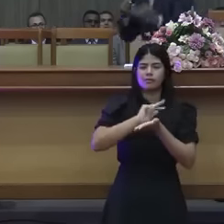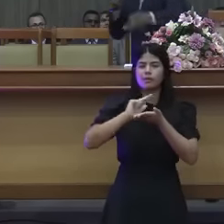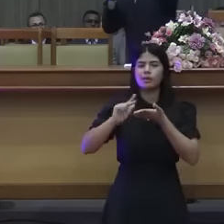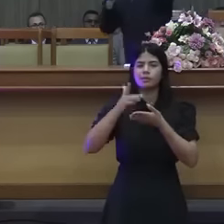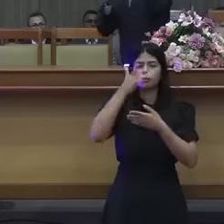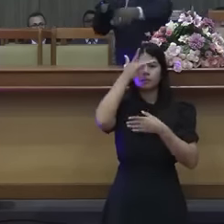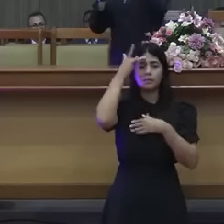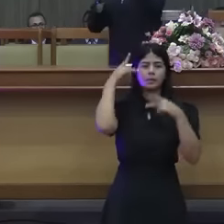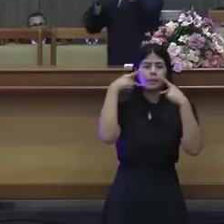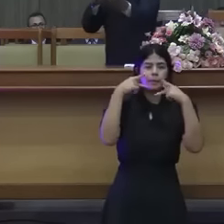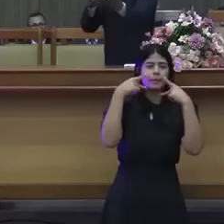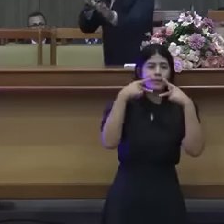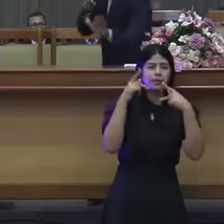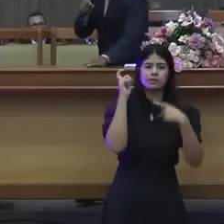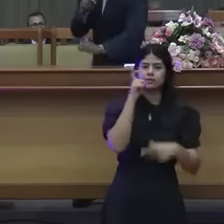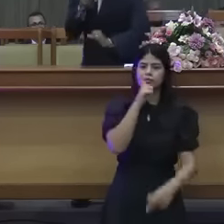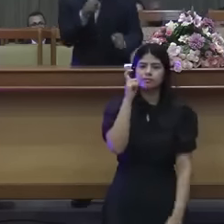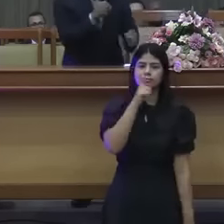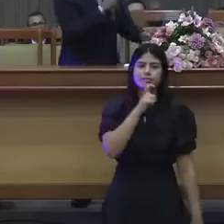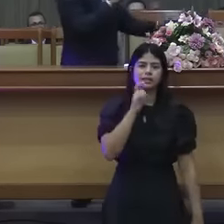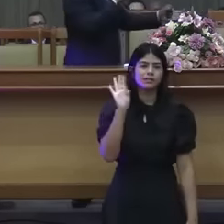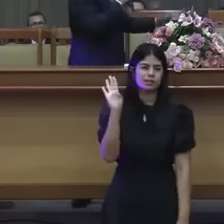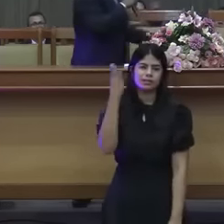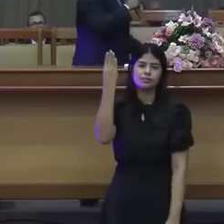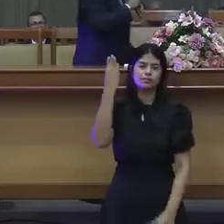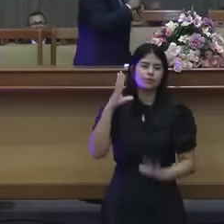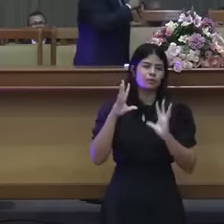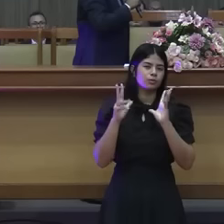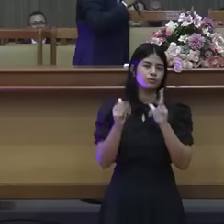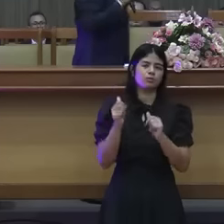pastor que inventa coisa que não está na Bíblia.